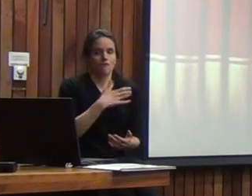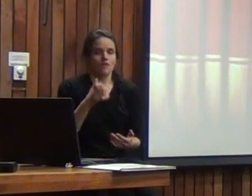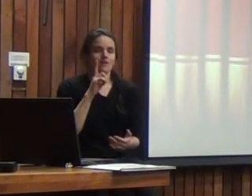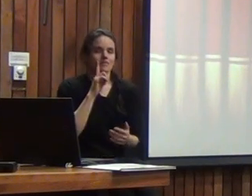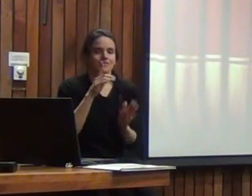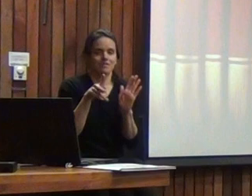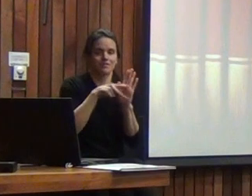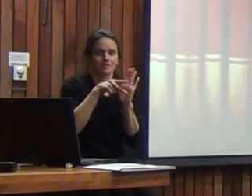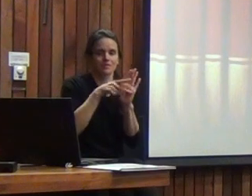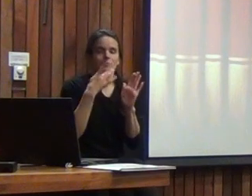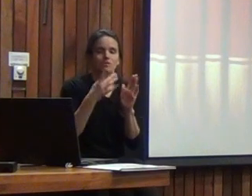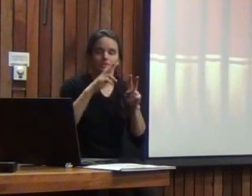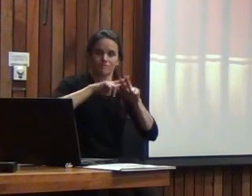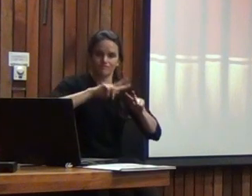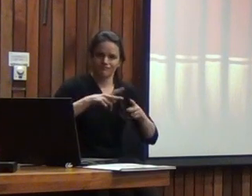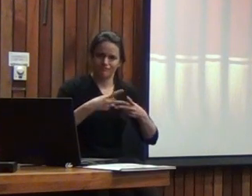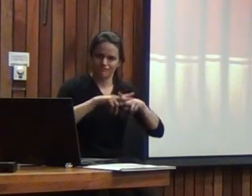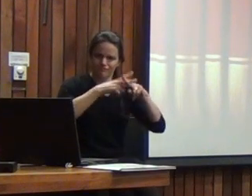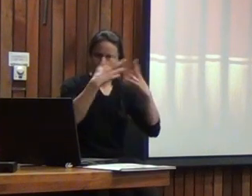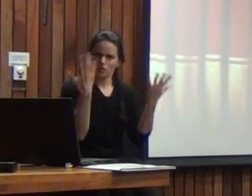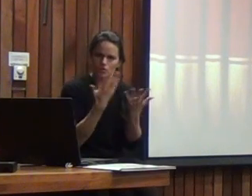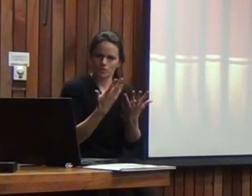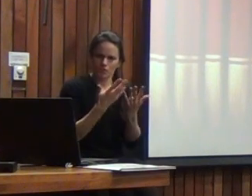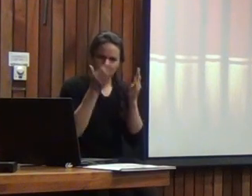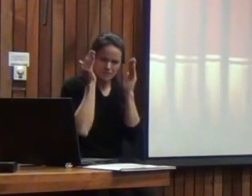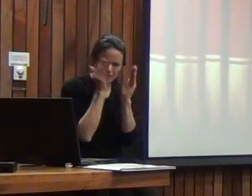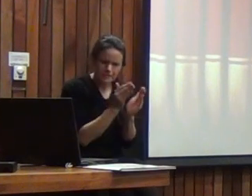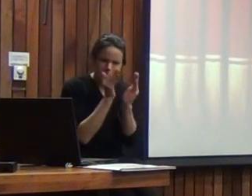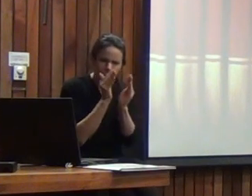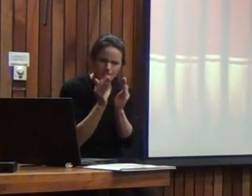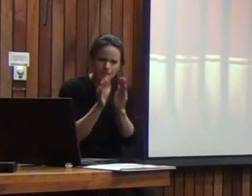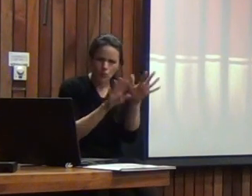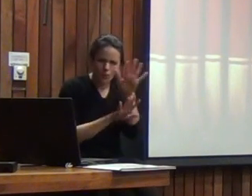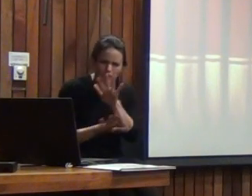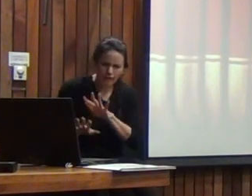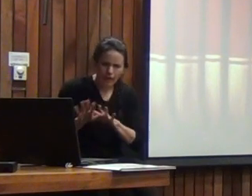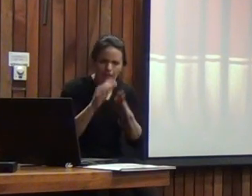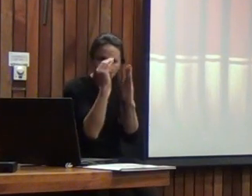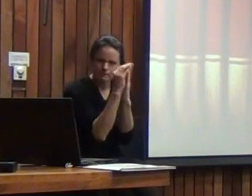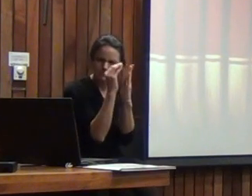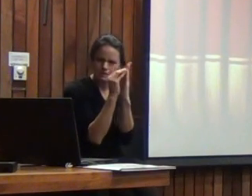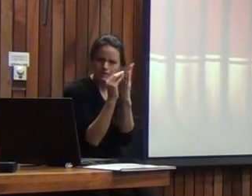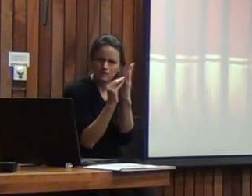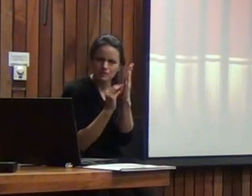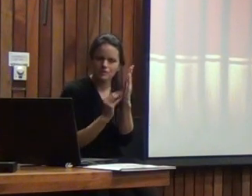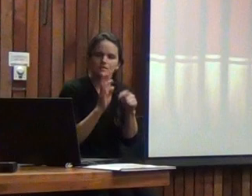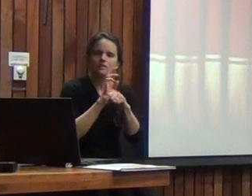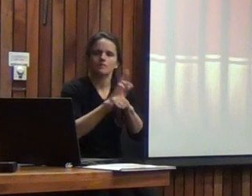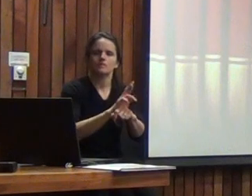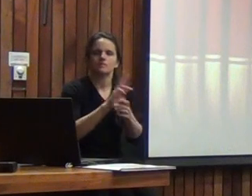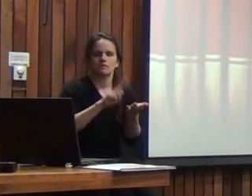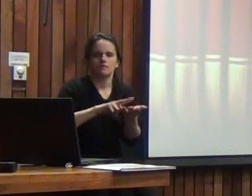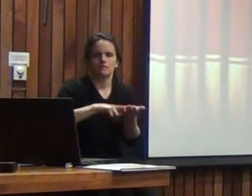normas porque la verdad es que fueron hechas de manera súper cuidadosa y bastante representativas